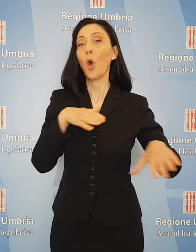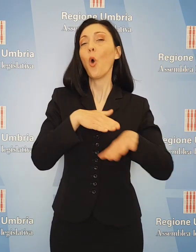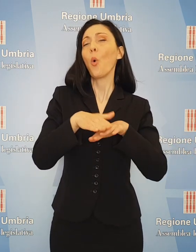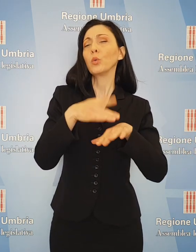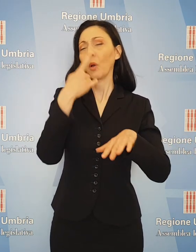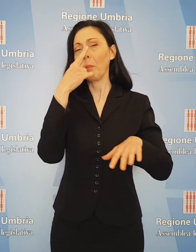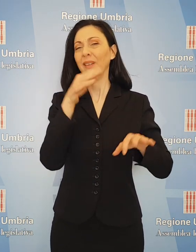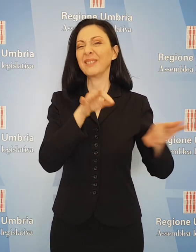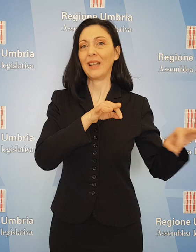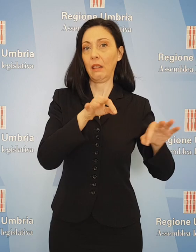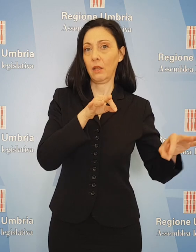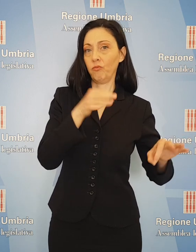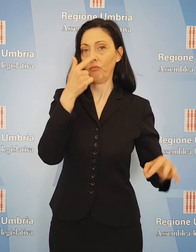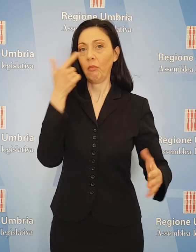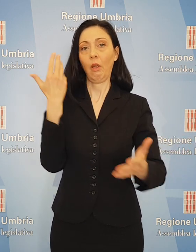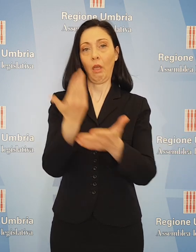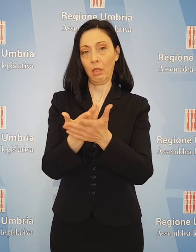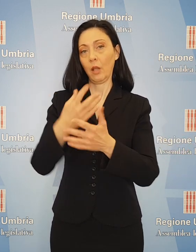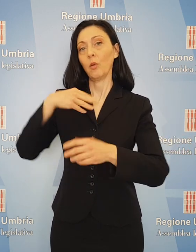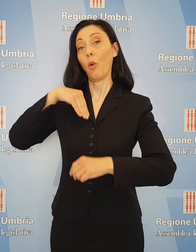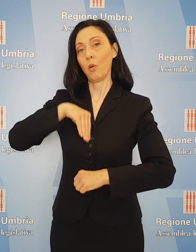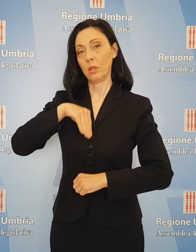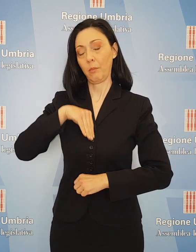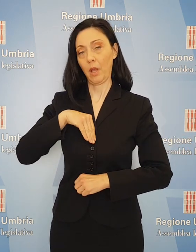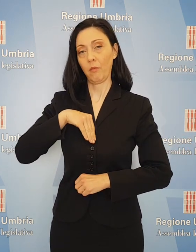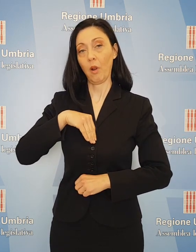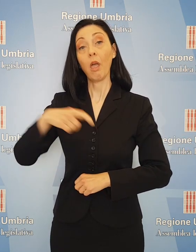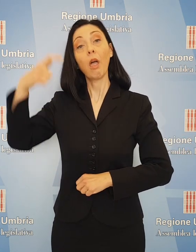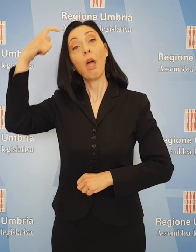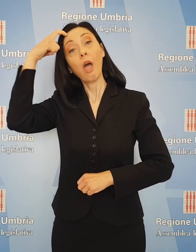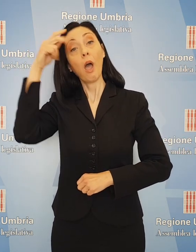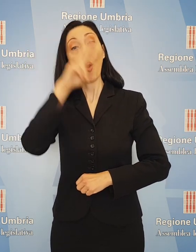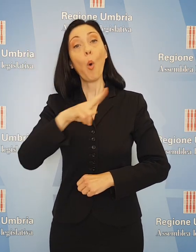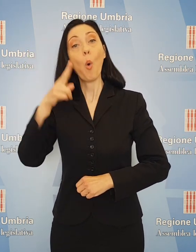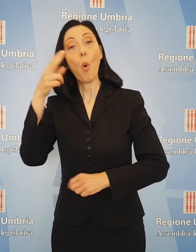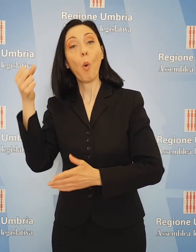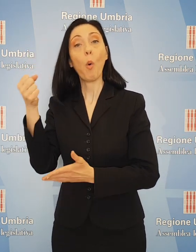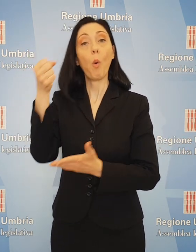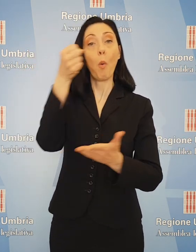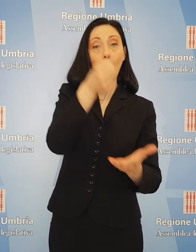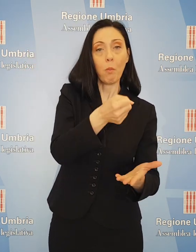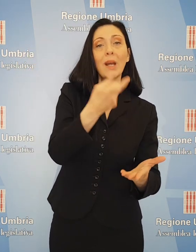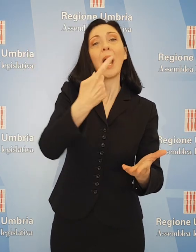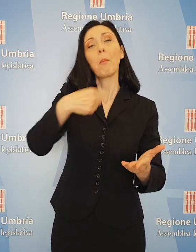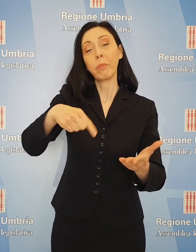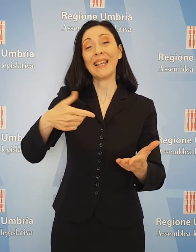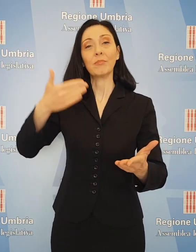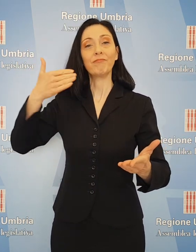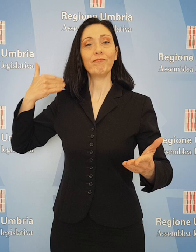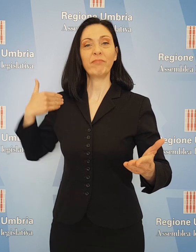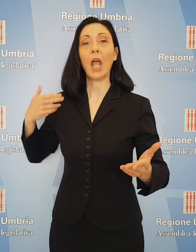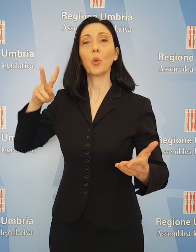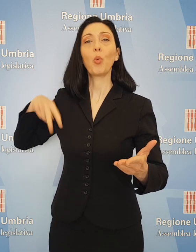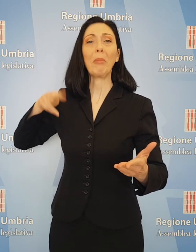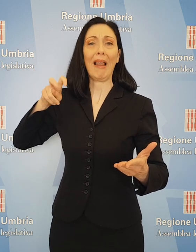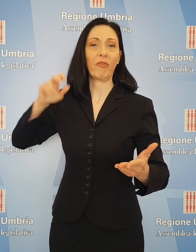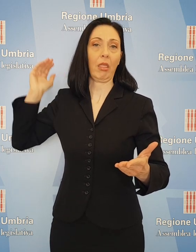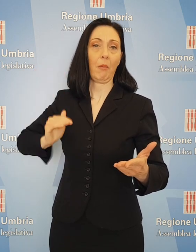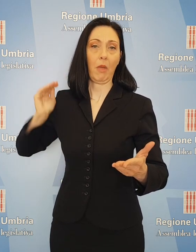utilizzarli in modo strategico, efficiente e consapevole. Lo Stato ha assegnato all'Umbria, a ristoro delle minori entrate 2020,